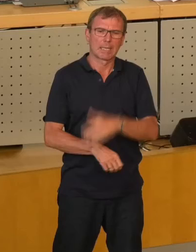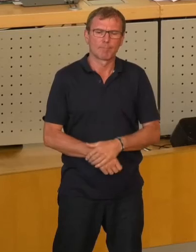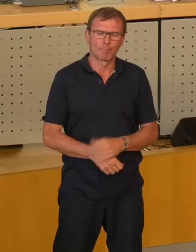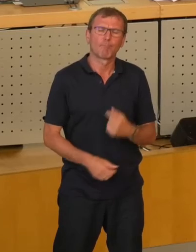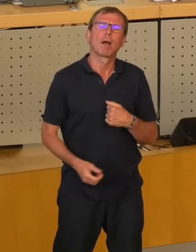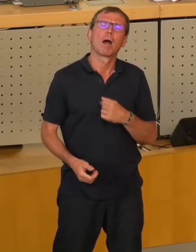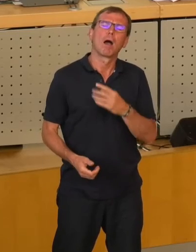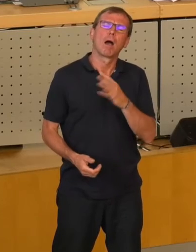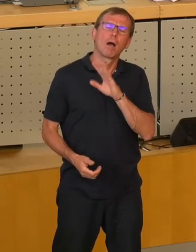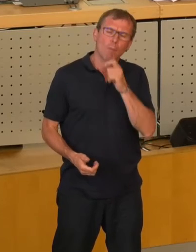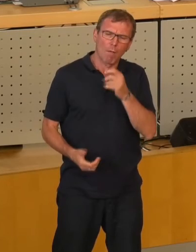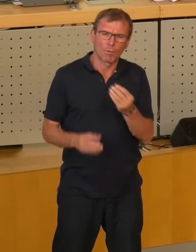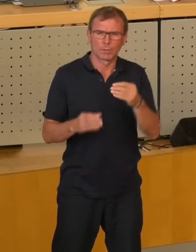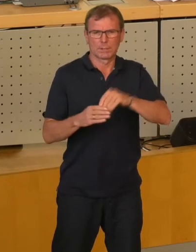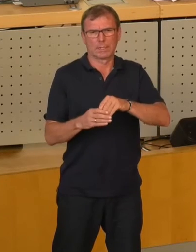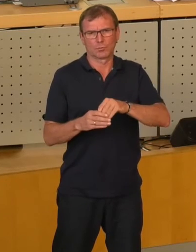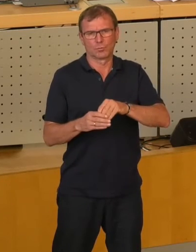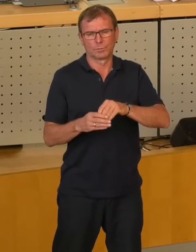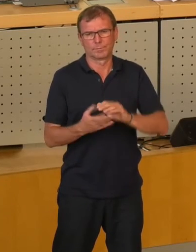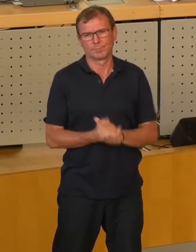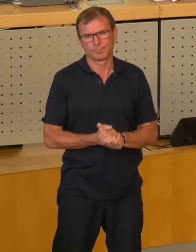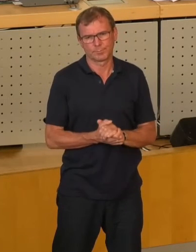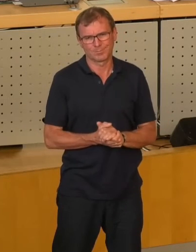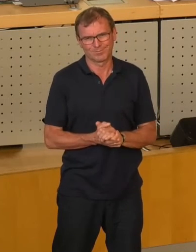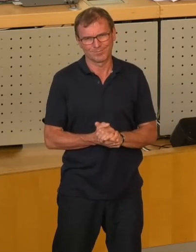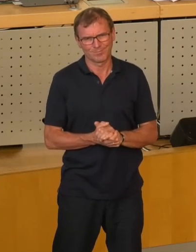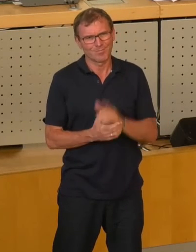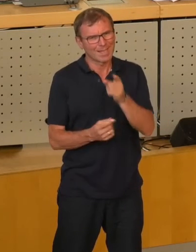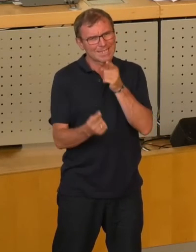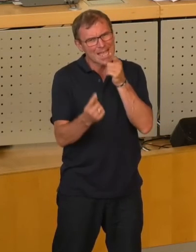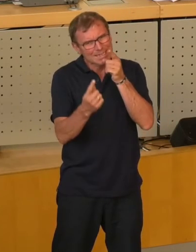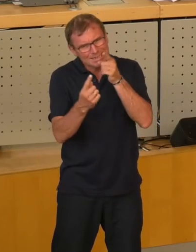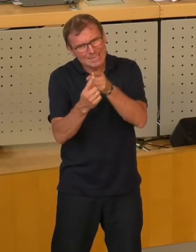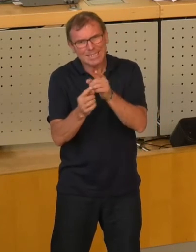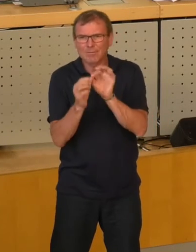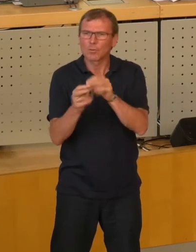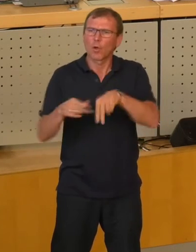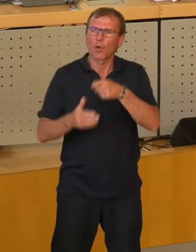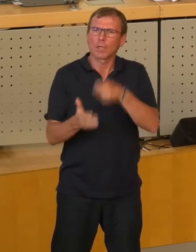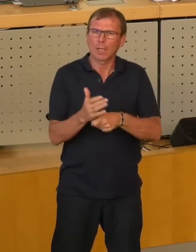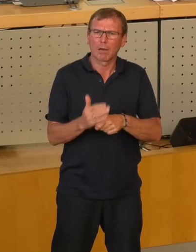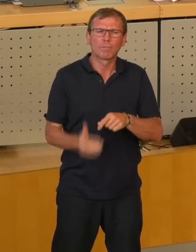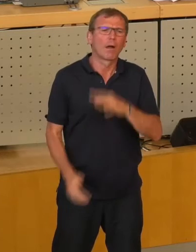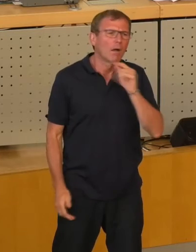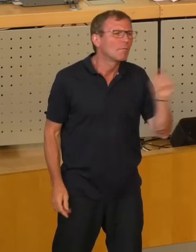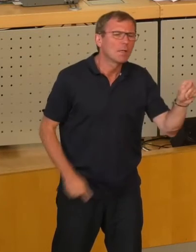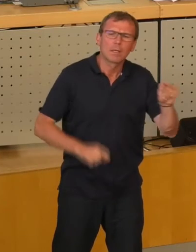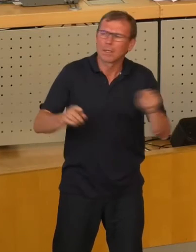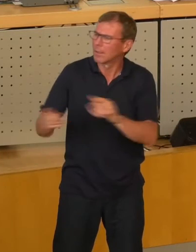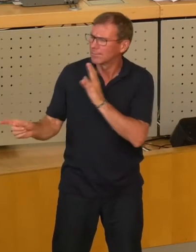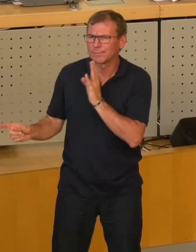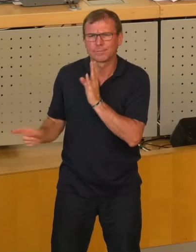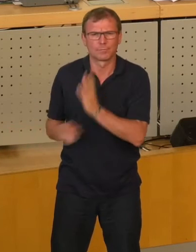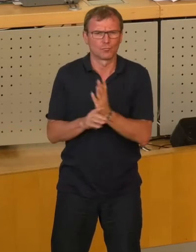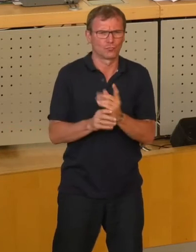Worte dazu. Was die Zielsetzung dieses Rückkaufes angeht, wurden hier sehr viele Worte verloren. Aus